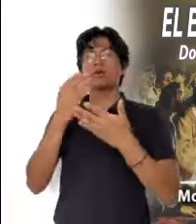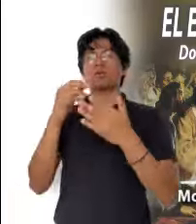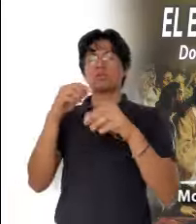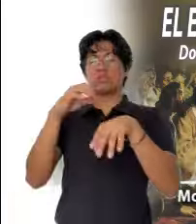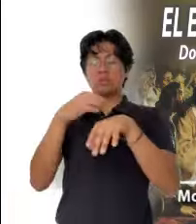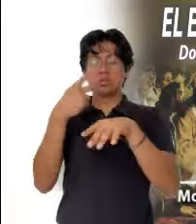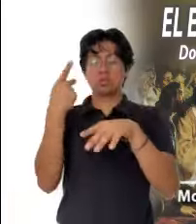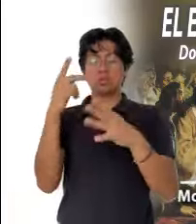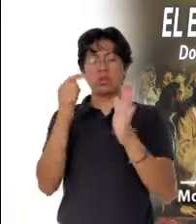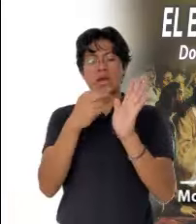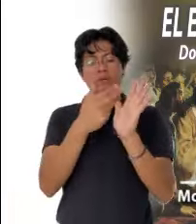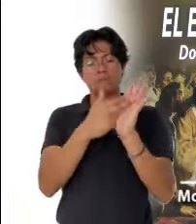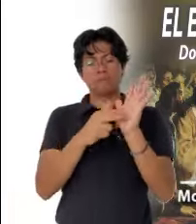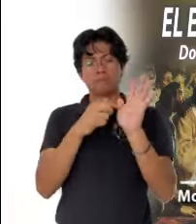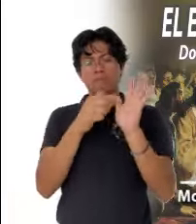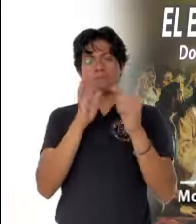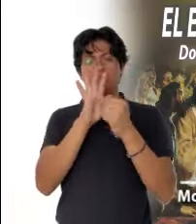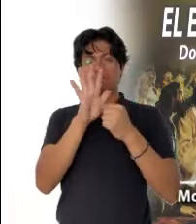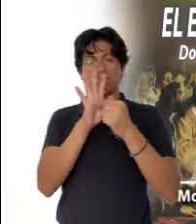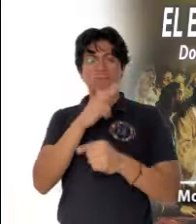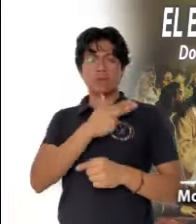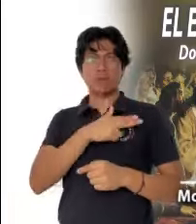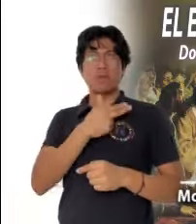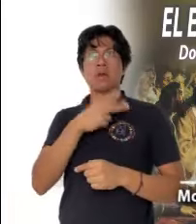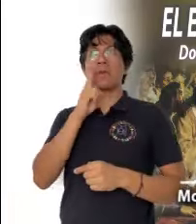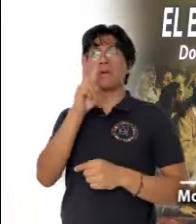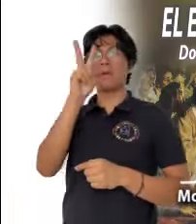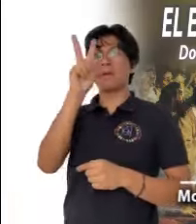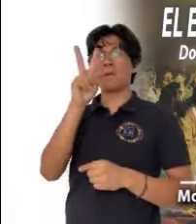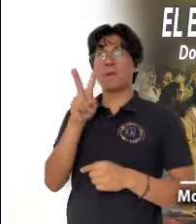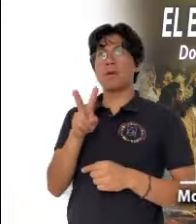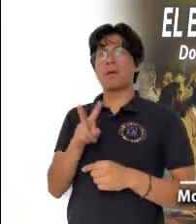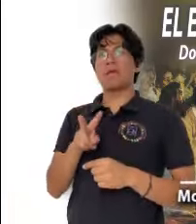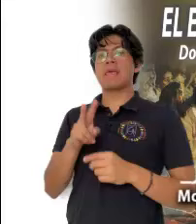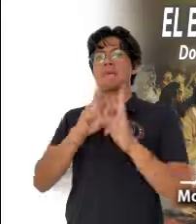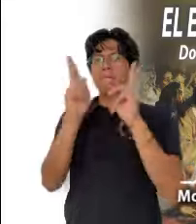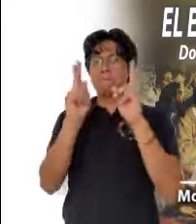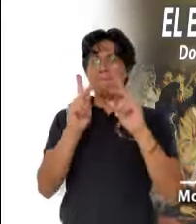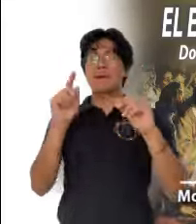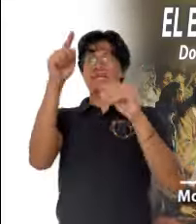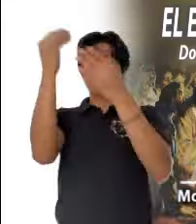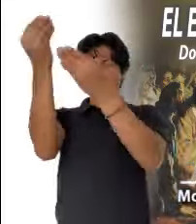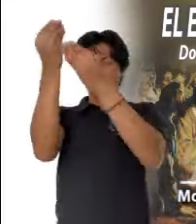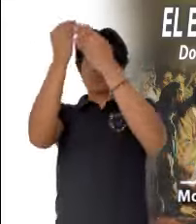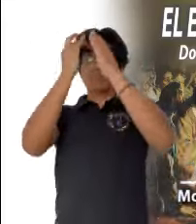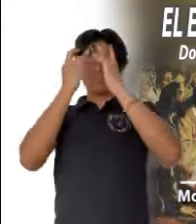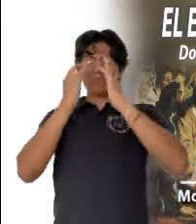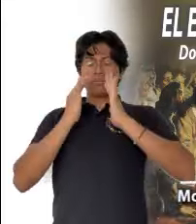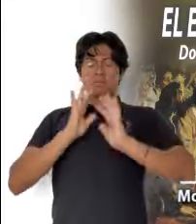contemplar sus cicatrices, y dejarnos invadir de la paz que nos ofrece.